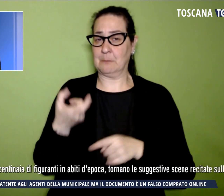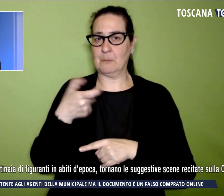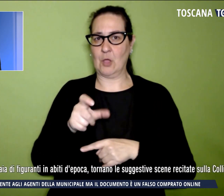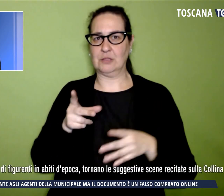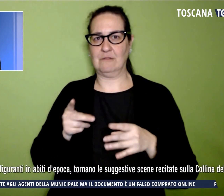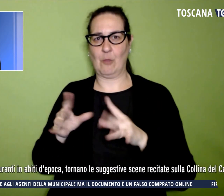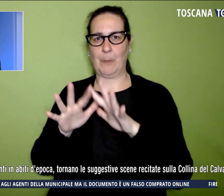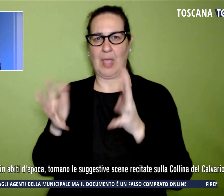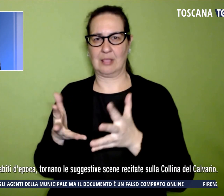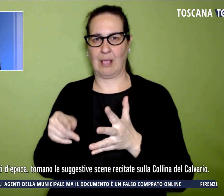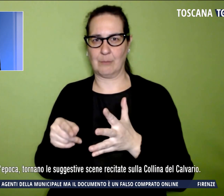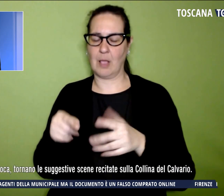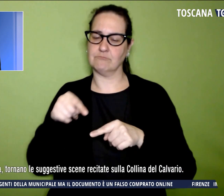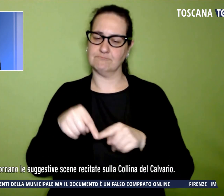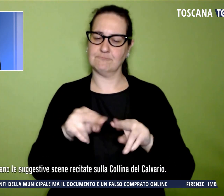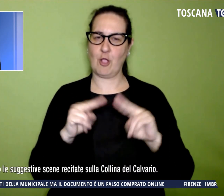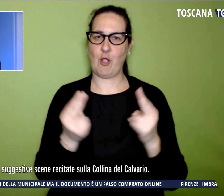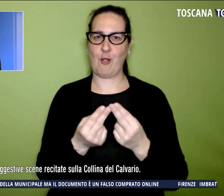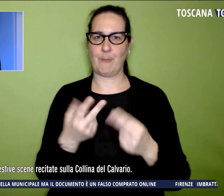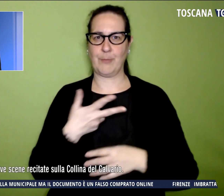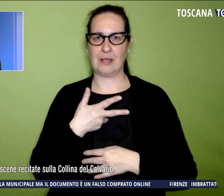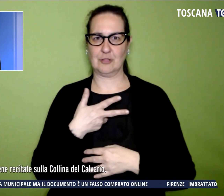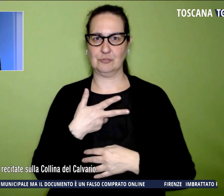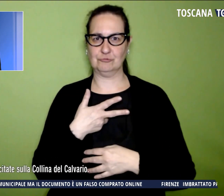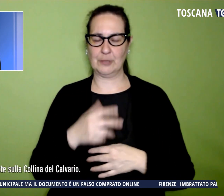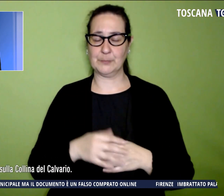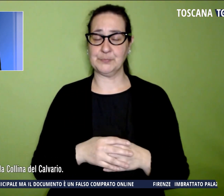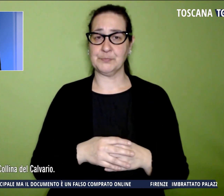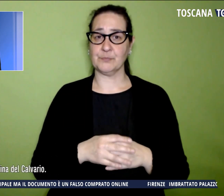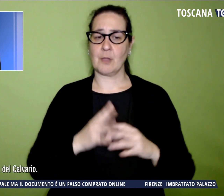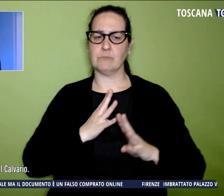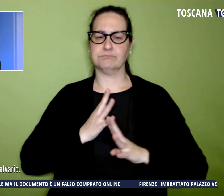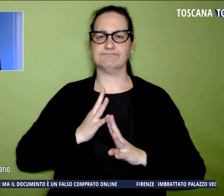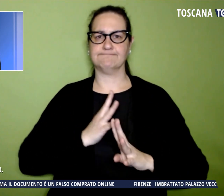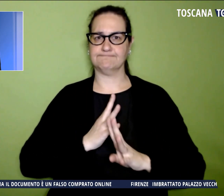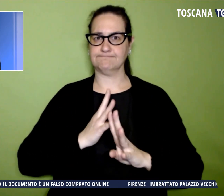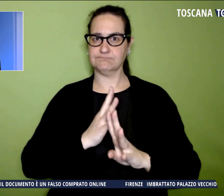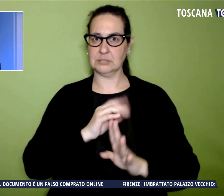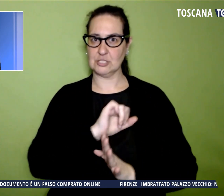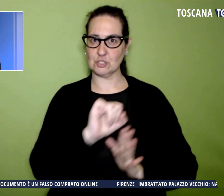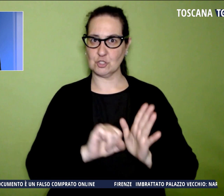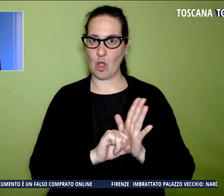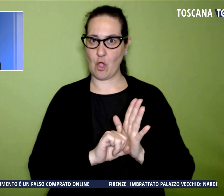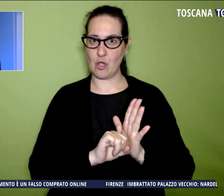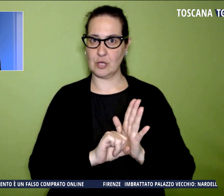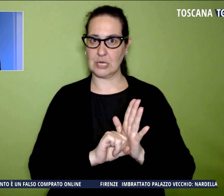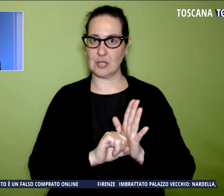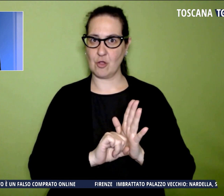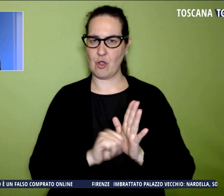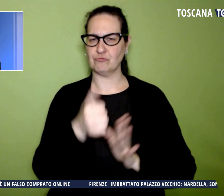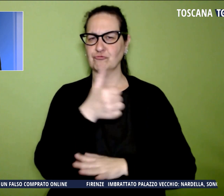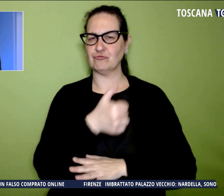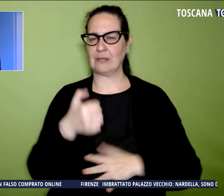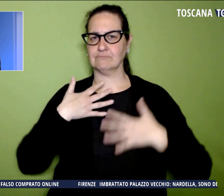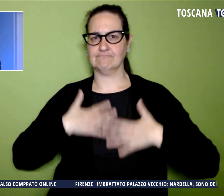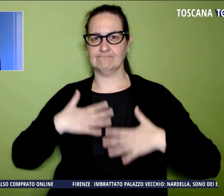Pertanto quest'anno accanto al corteo storico con centinaia di figuranti in abiti d